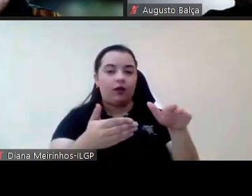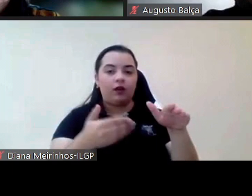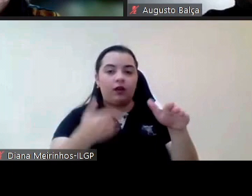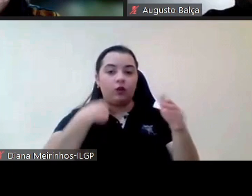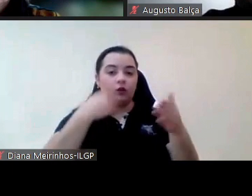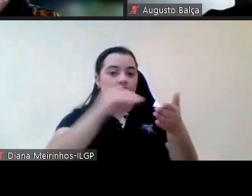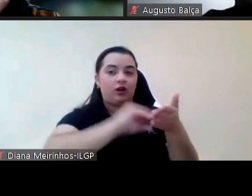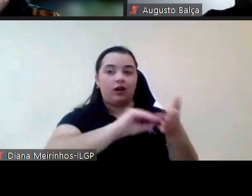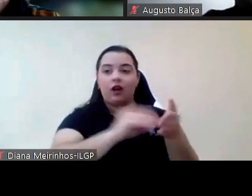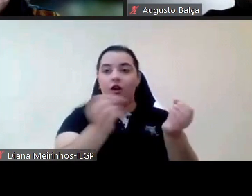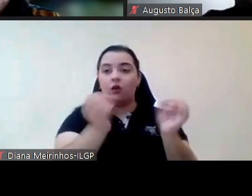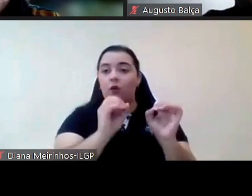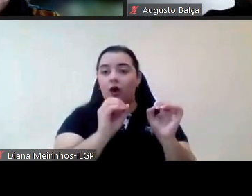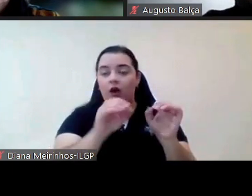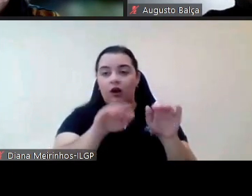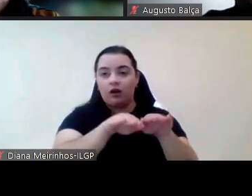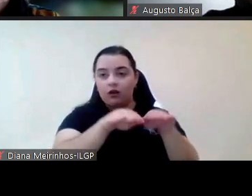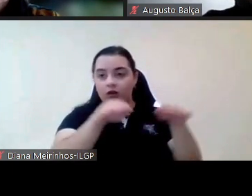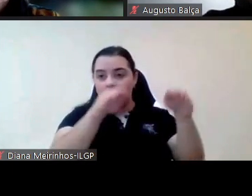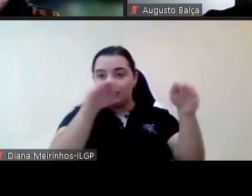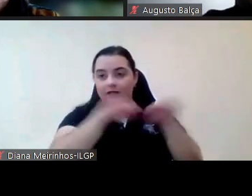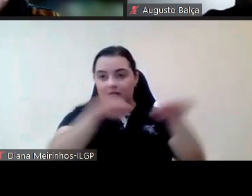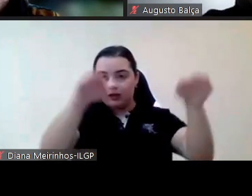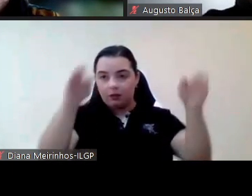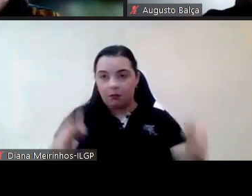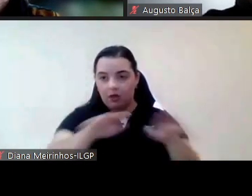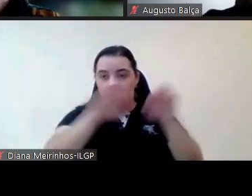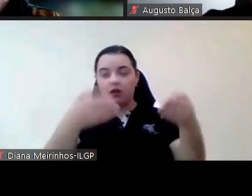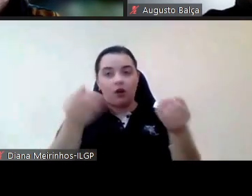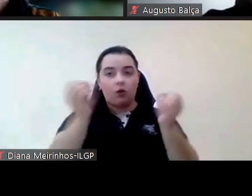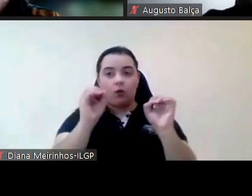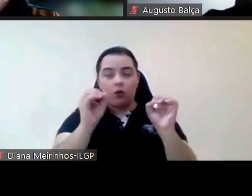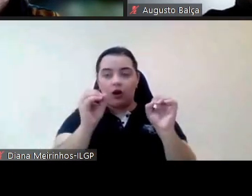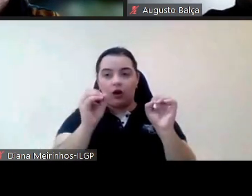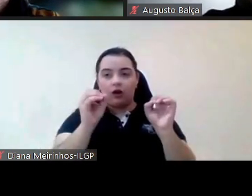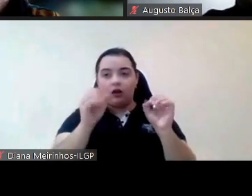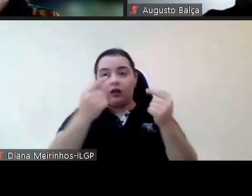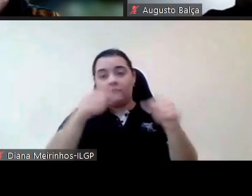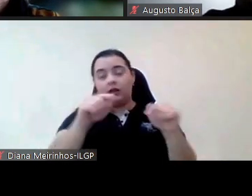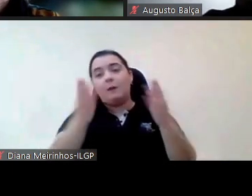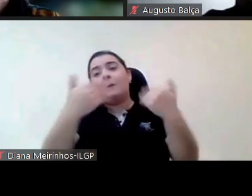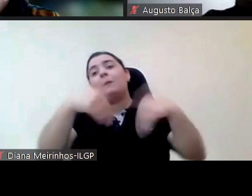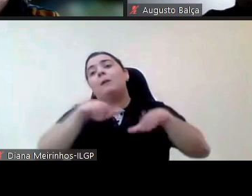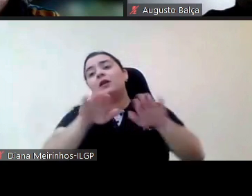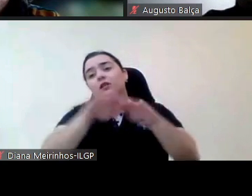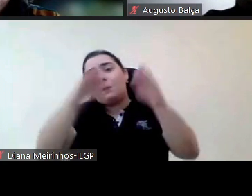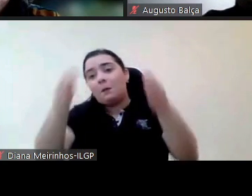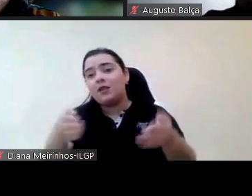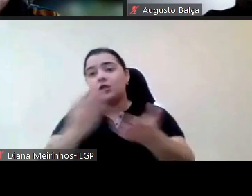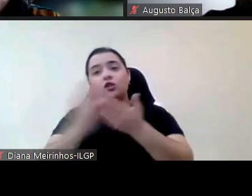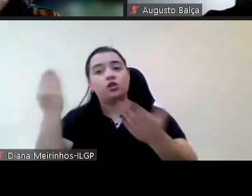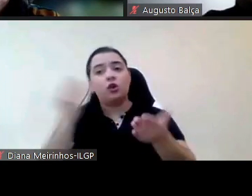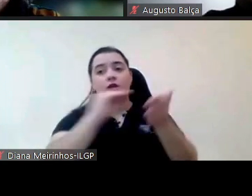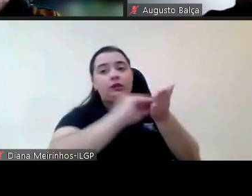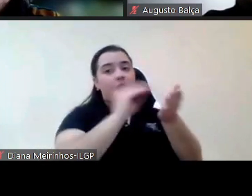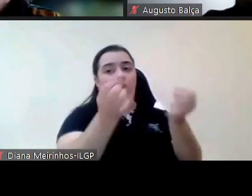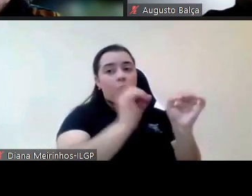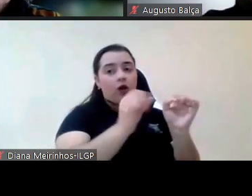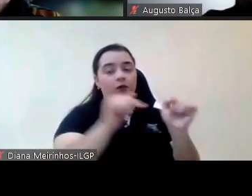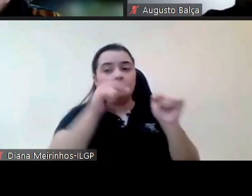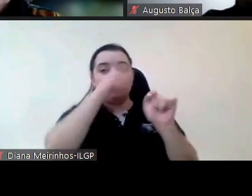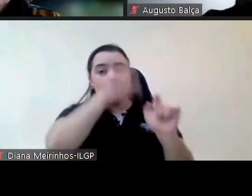tinha de madeira mas não tinha quer dizer foi criado toda uma estrutura foi criada uma estrutura foi a primeira